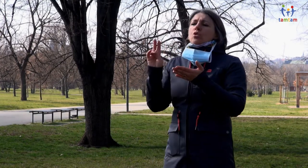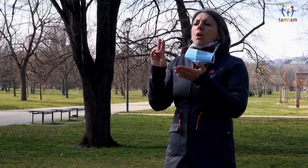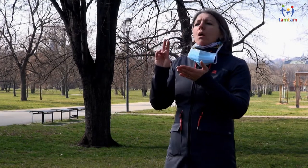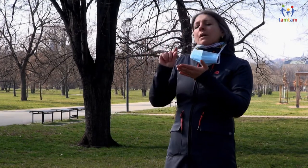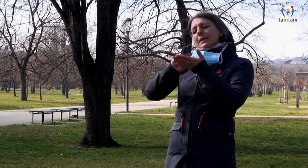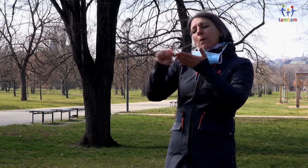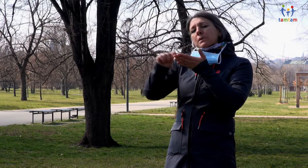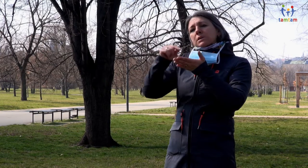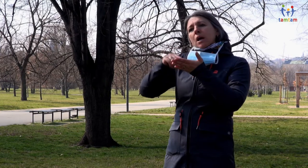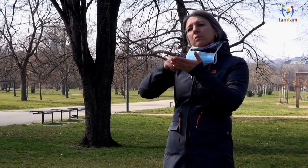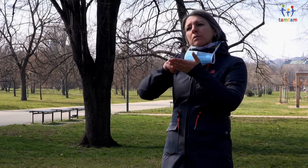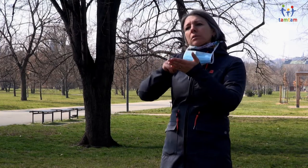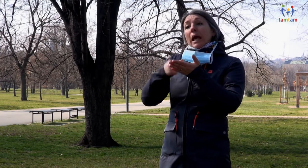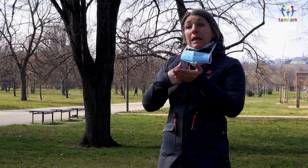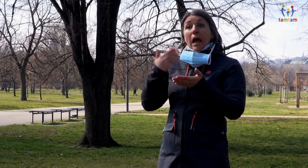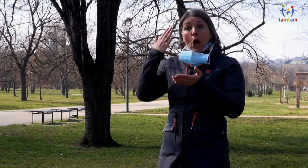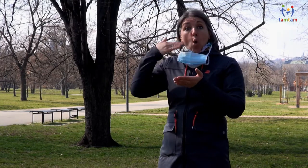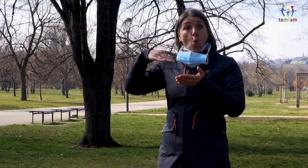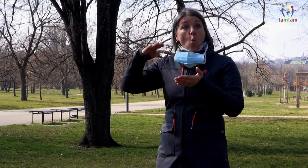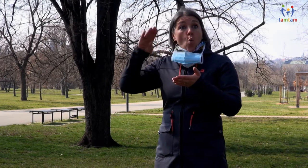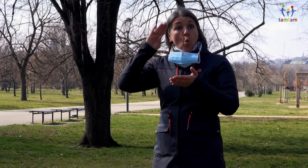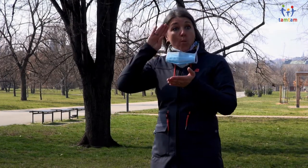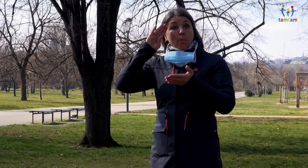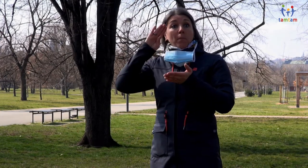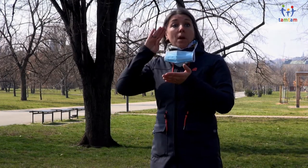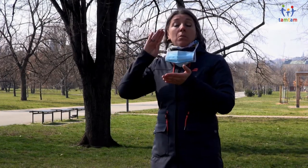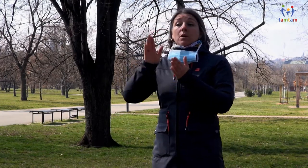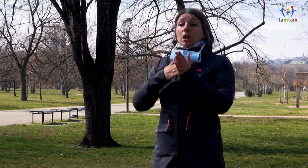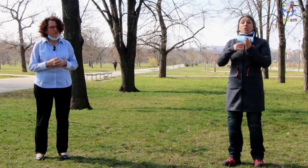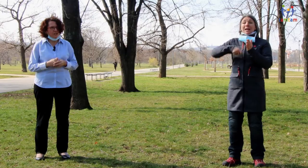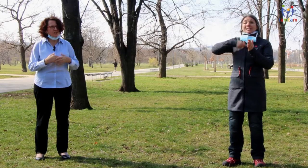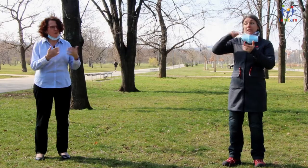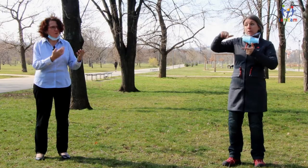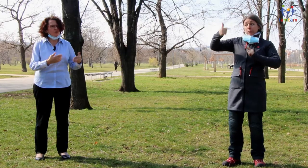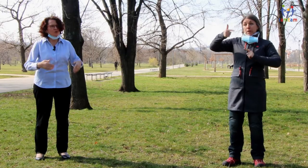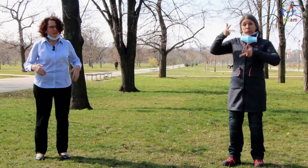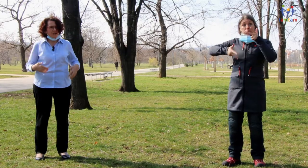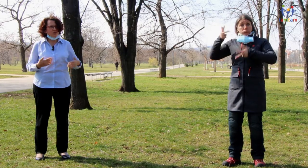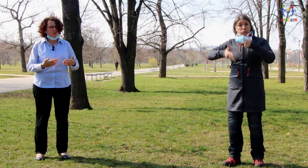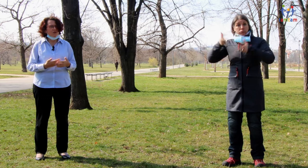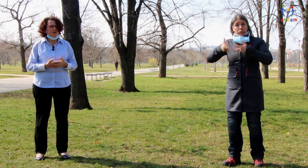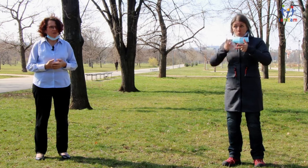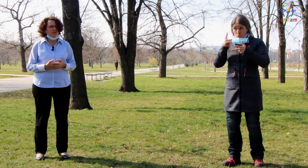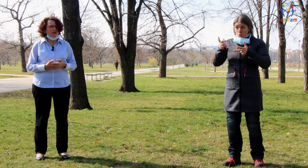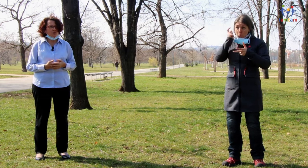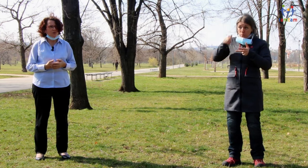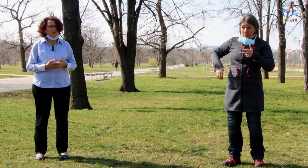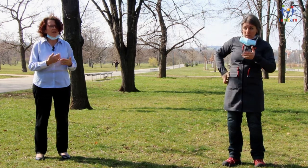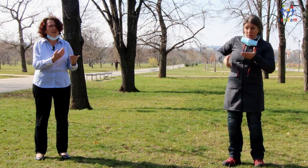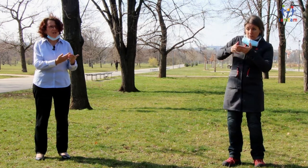že umím využívat tlumačníka po Skype, ať mi dají třeba možnost vytáhnout mobil a